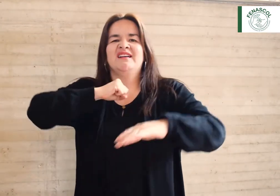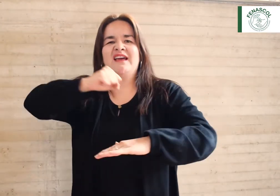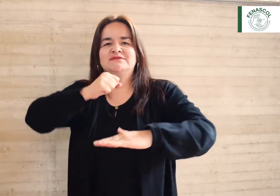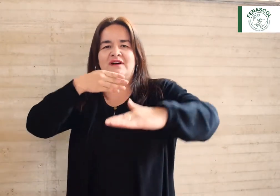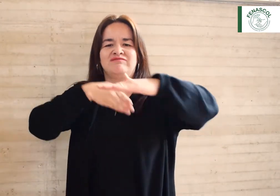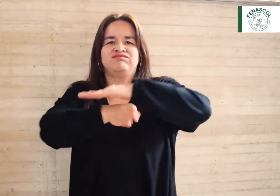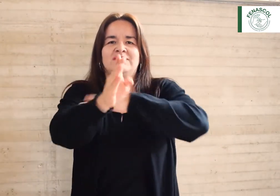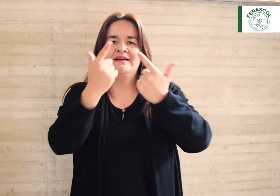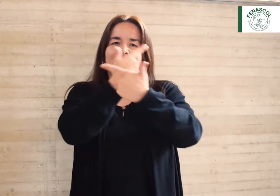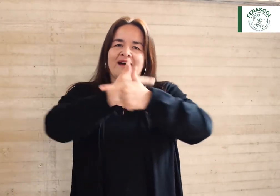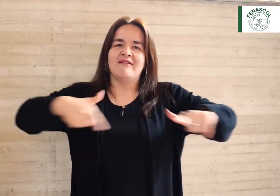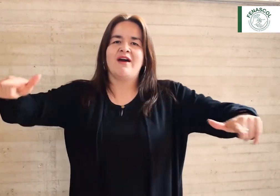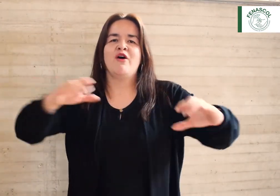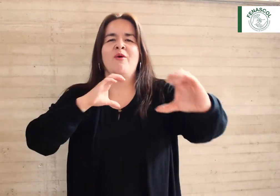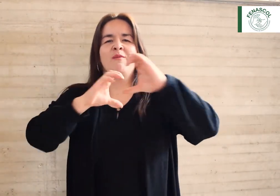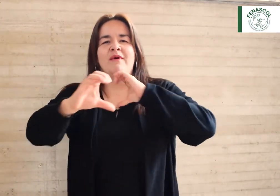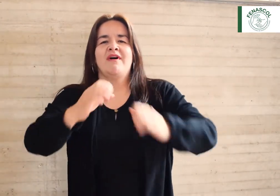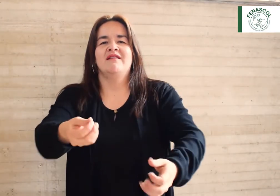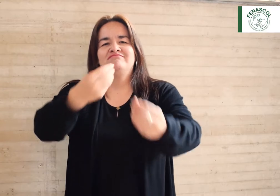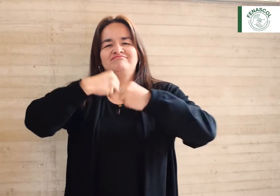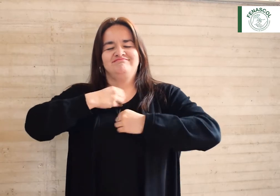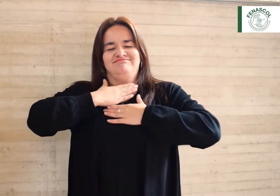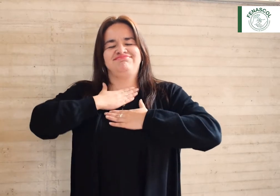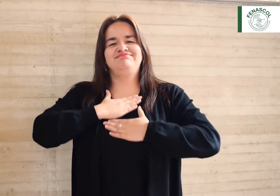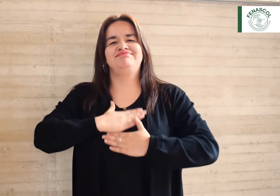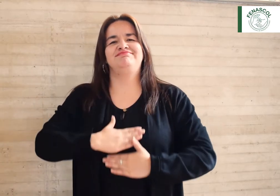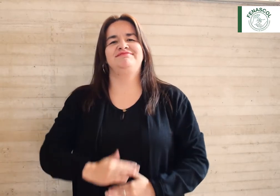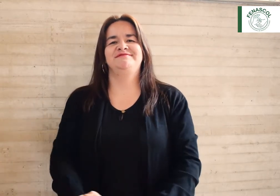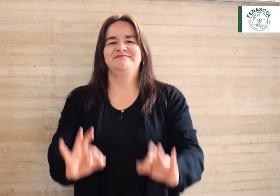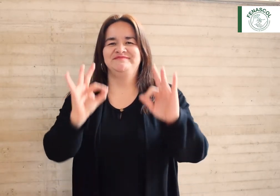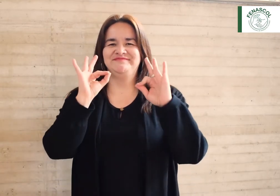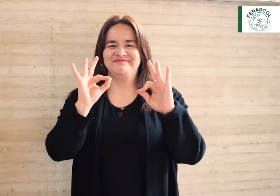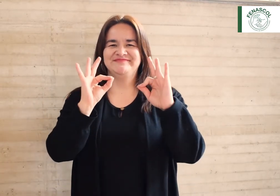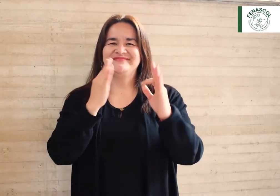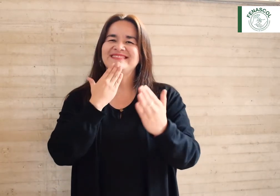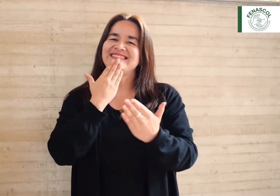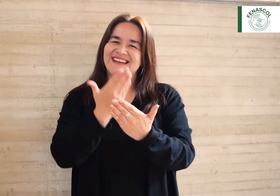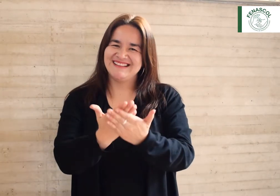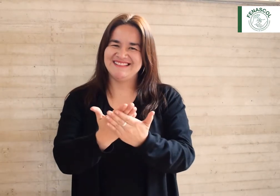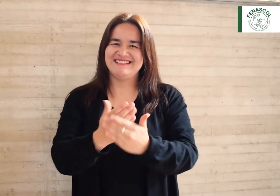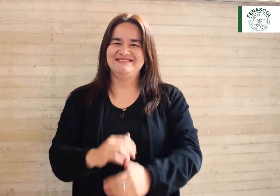podamos incidir, comunicarnos libremente y se nos garanticen los derechos. Muchas gracias.